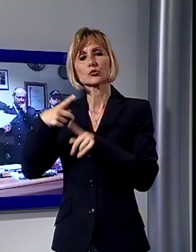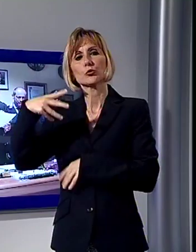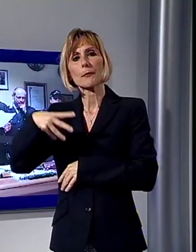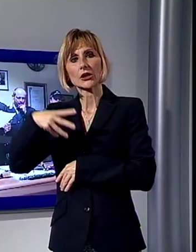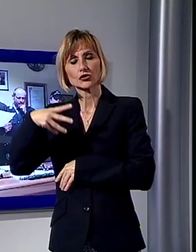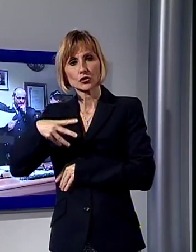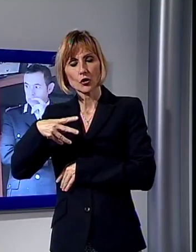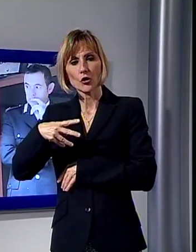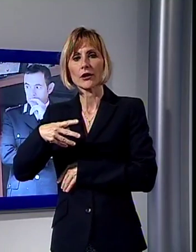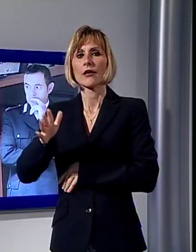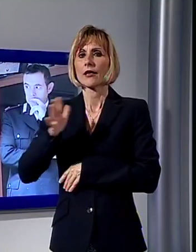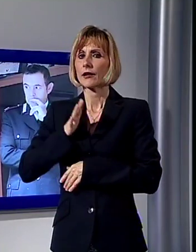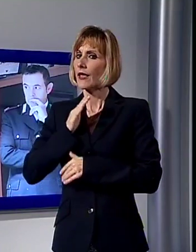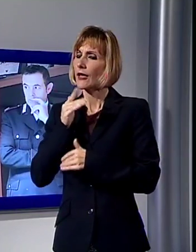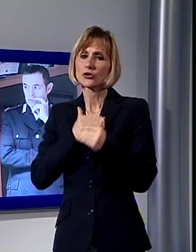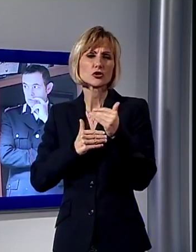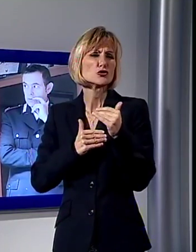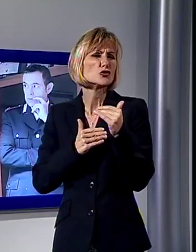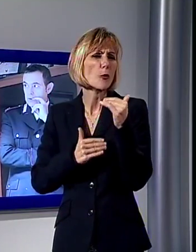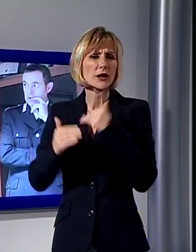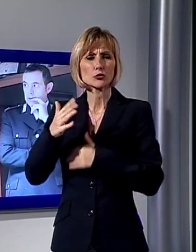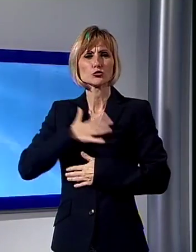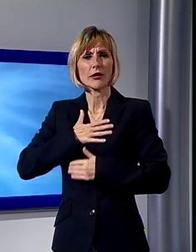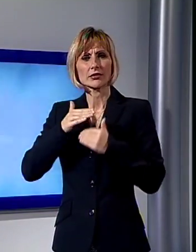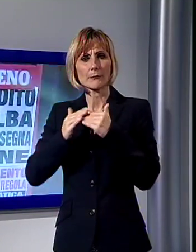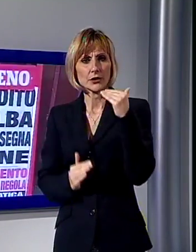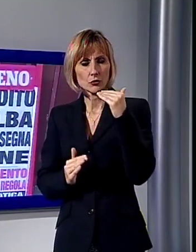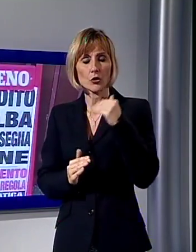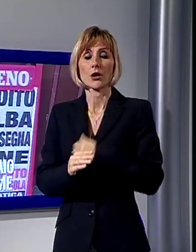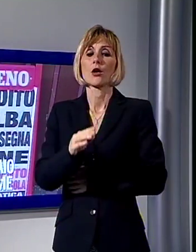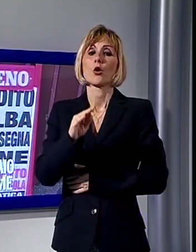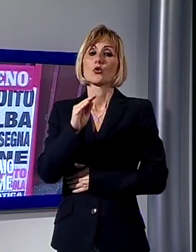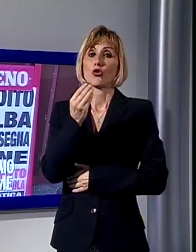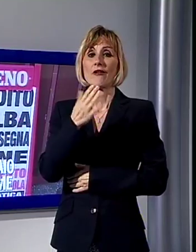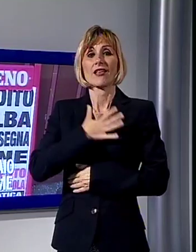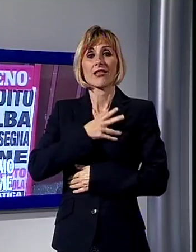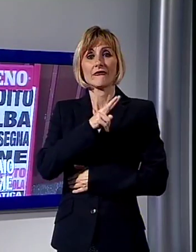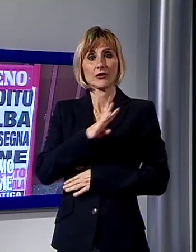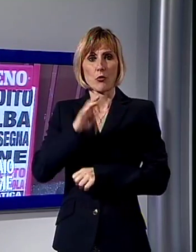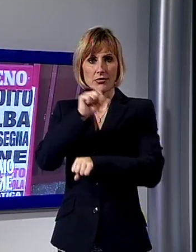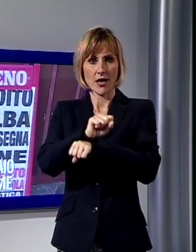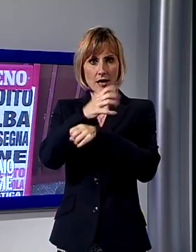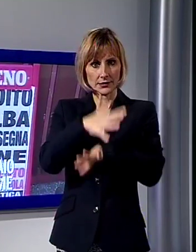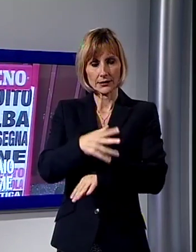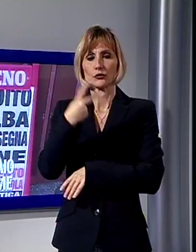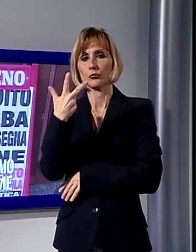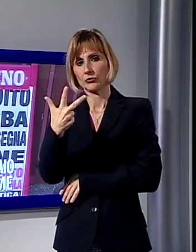clienti per la maggior parte minorelli, arrestato un giovane di 24 anni, denunciati tre ragazzi. Aggredito